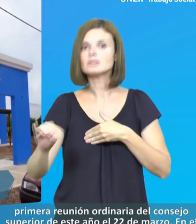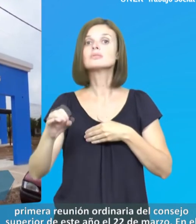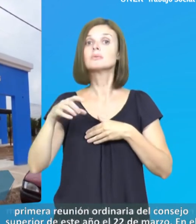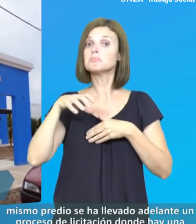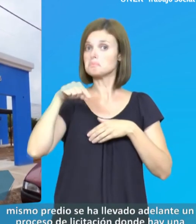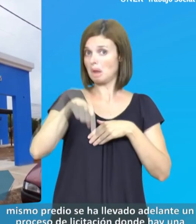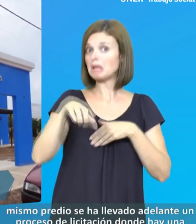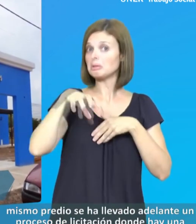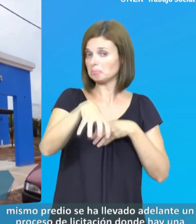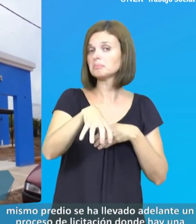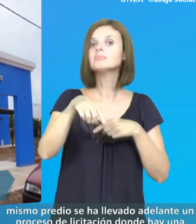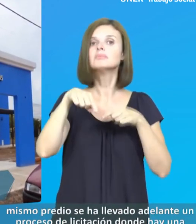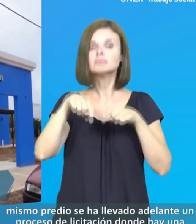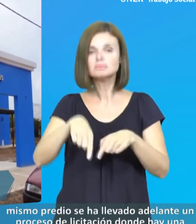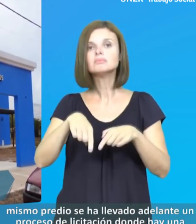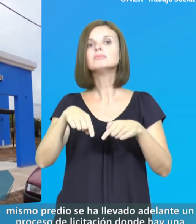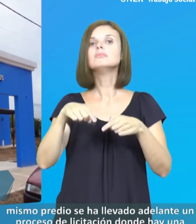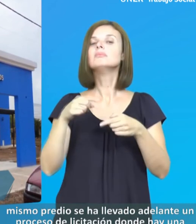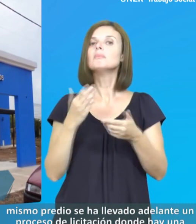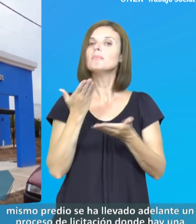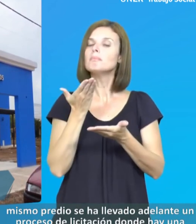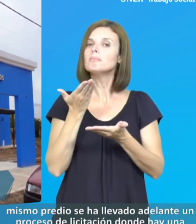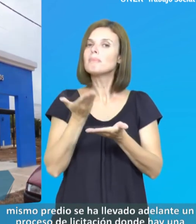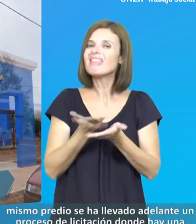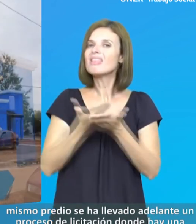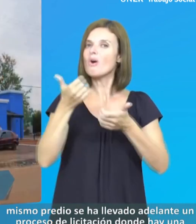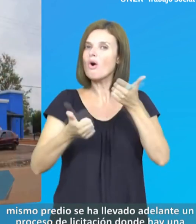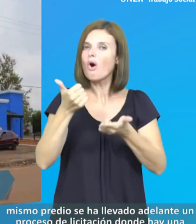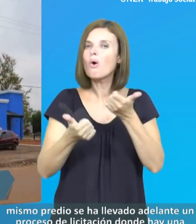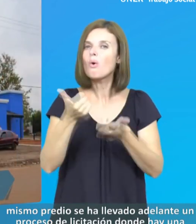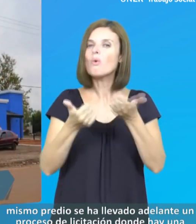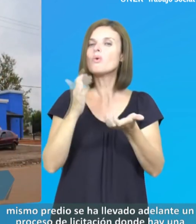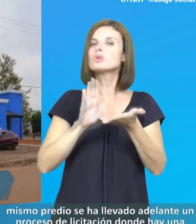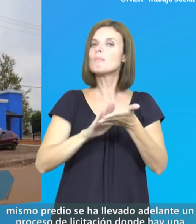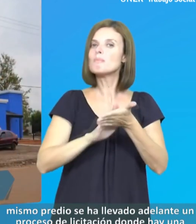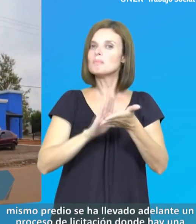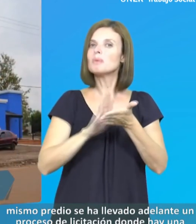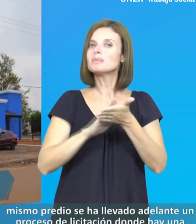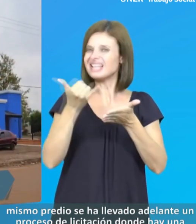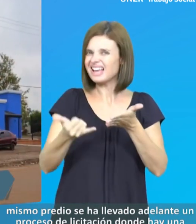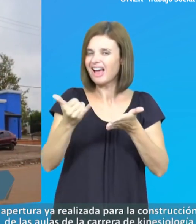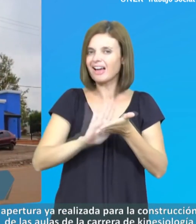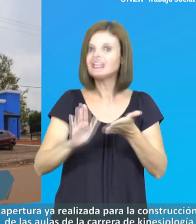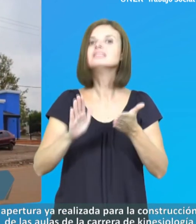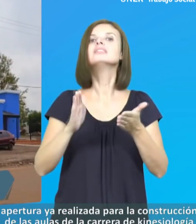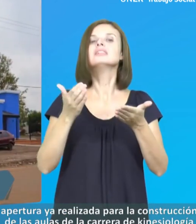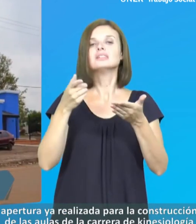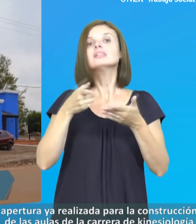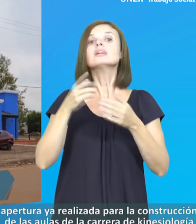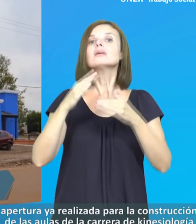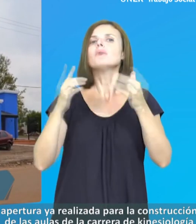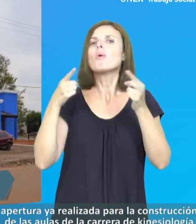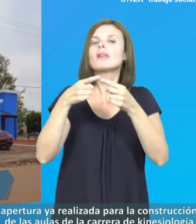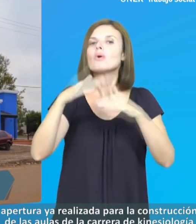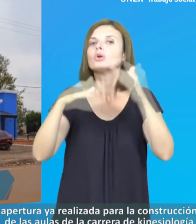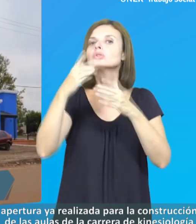En el mismo predio se ha llevado adelante un proceso de licitación donde hay una apertura ya realizada para la construcción de